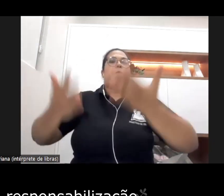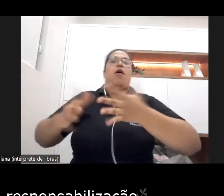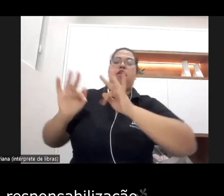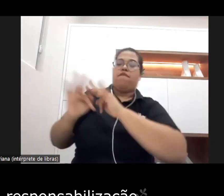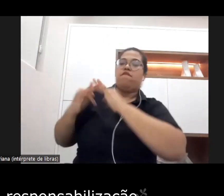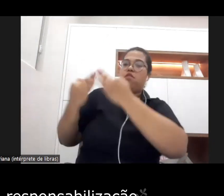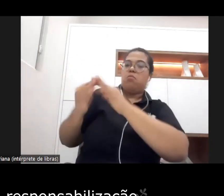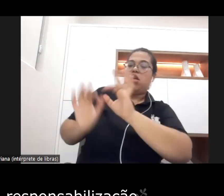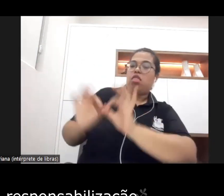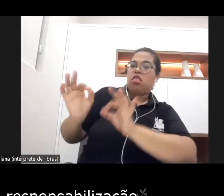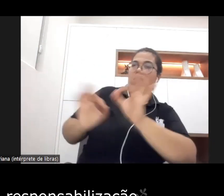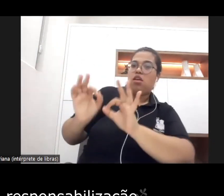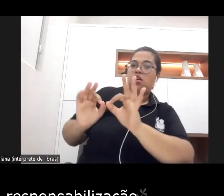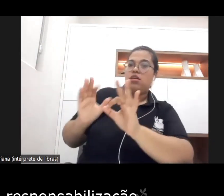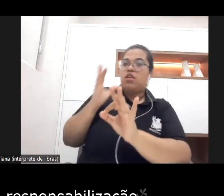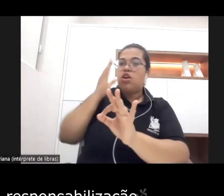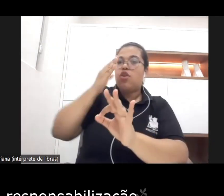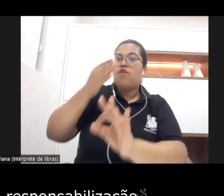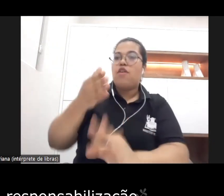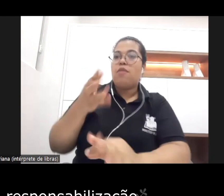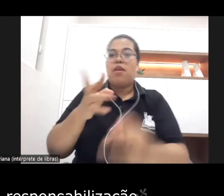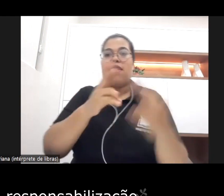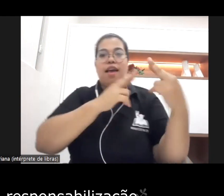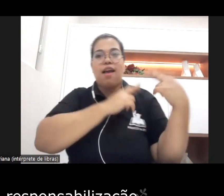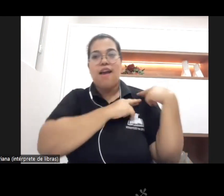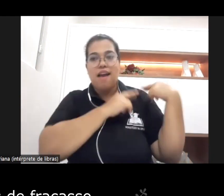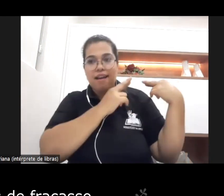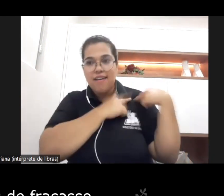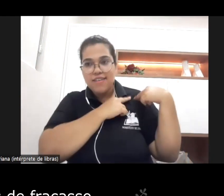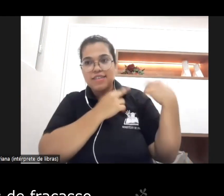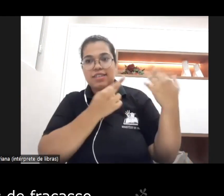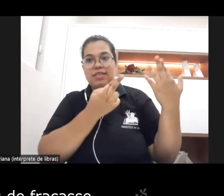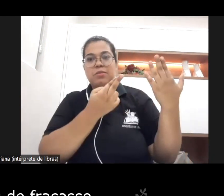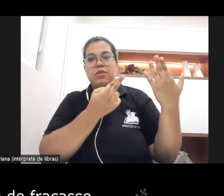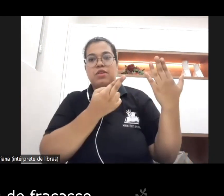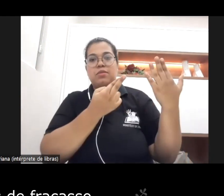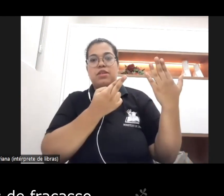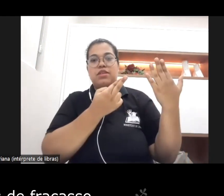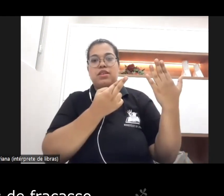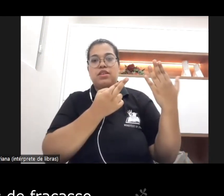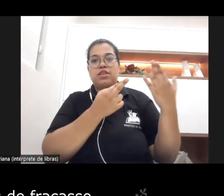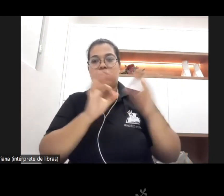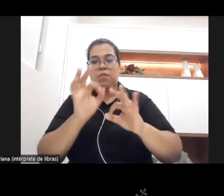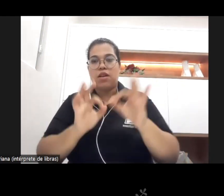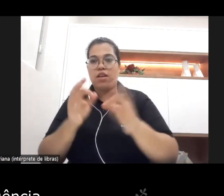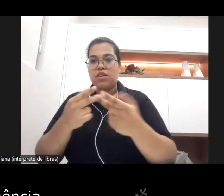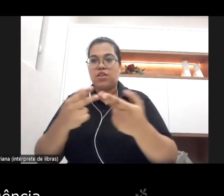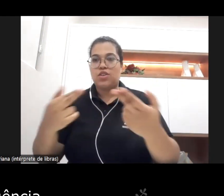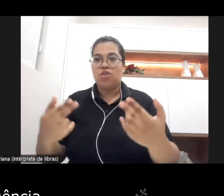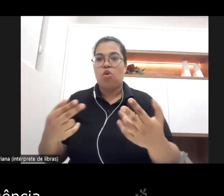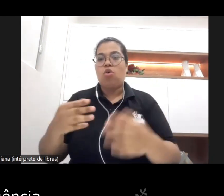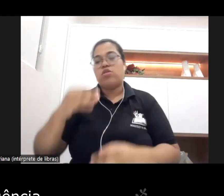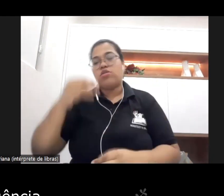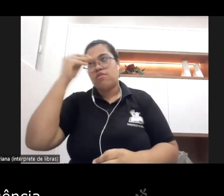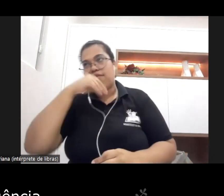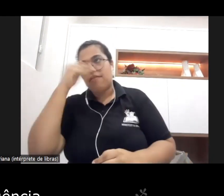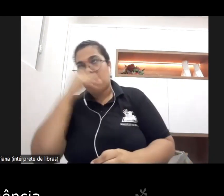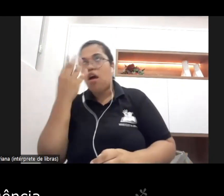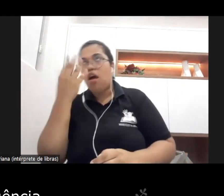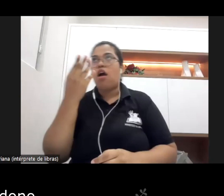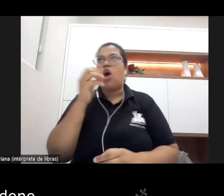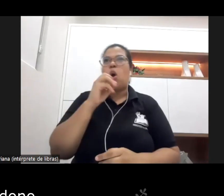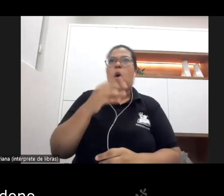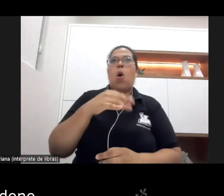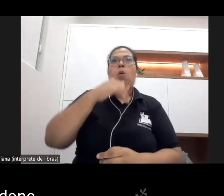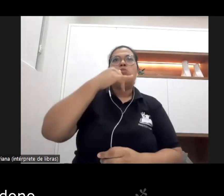perspectiva da sua responsabilização pelas situações de fracasso de negligência